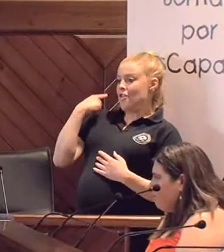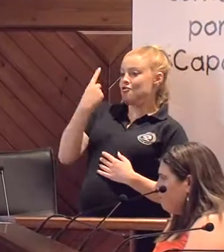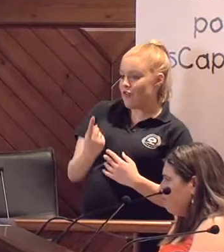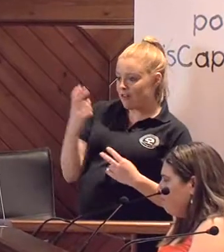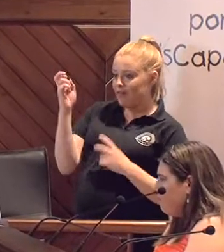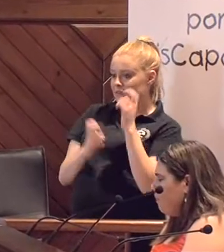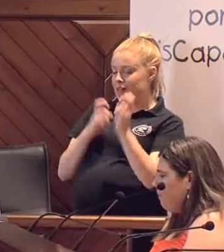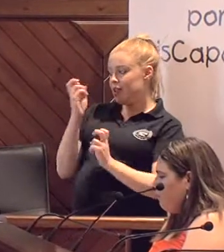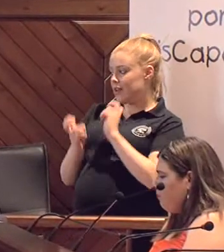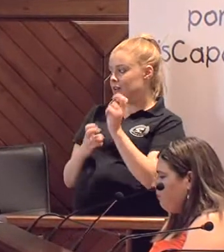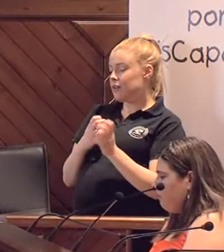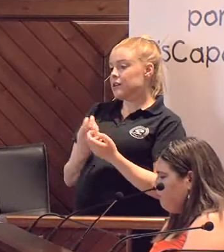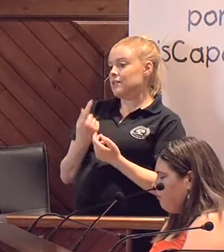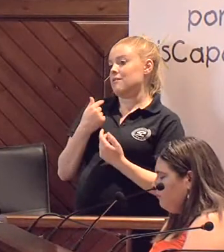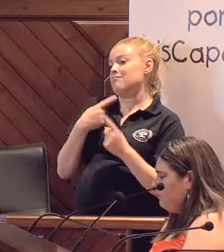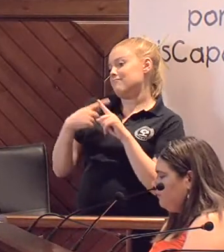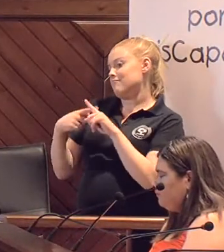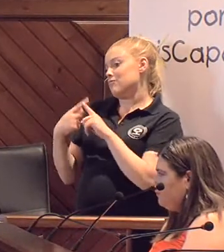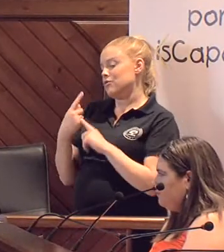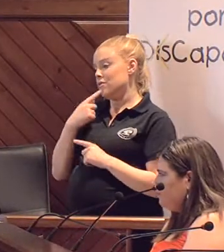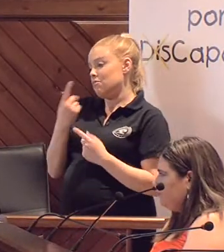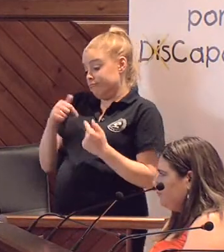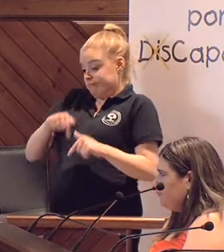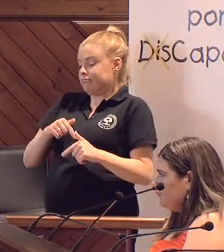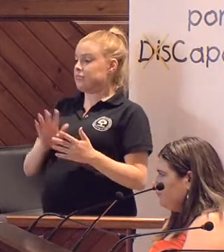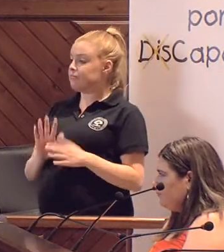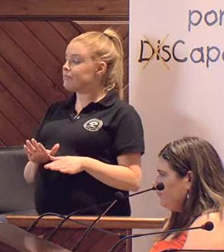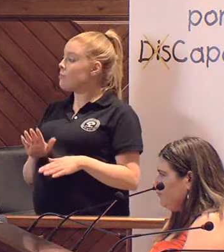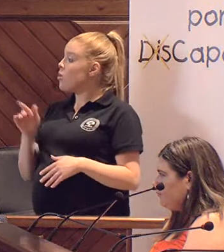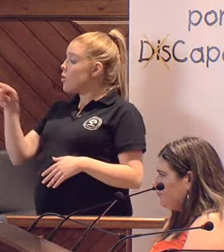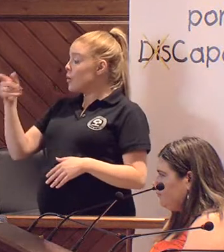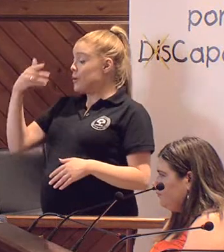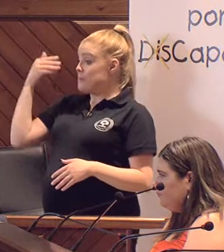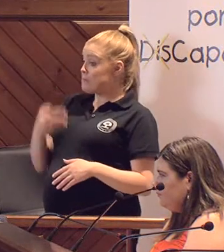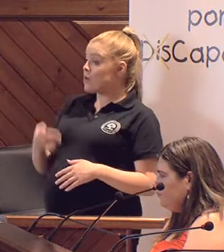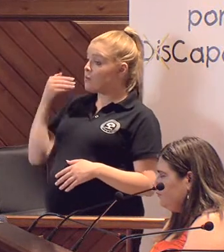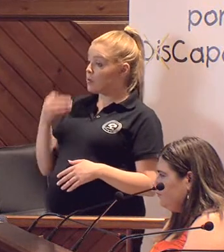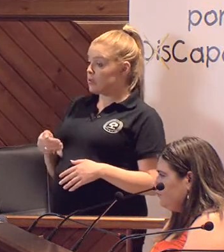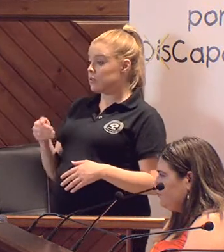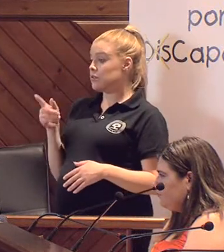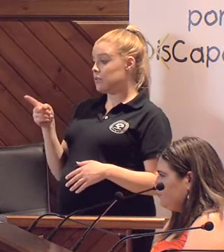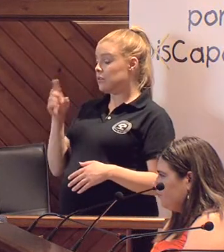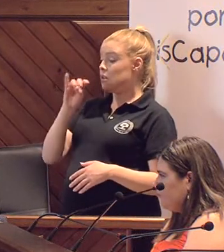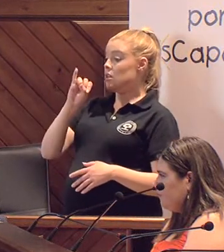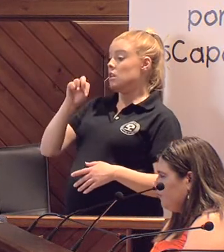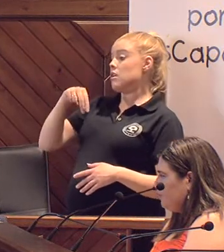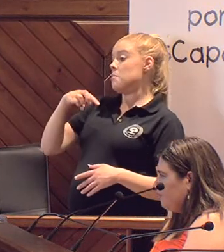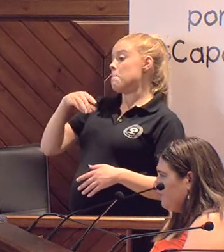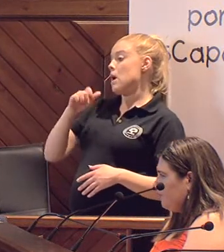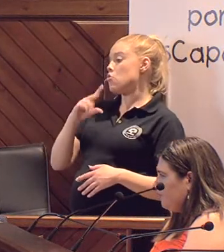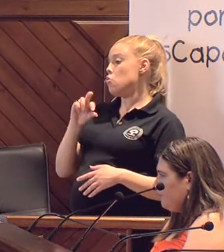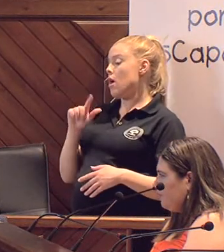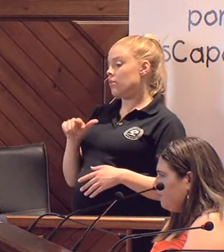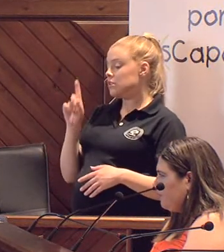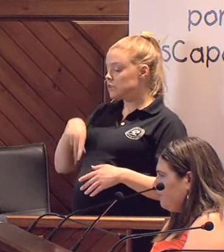viene, traer más cosas que os podamos decir. Pues aquí estamos. Es importante lo que ha dicho Inmaculada, también